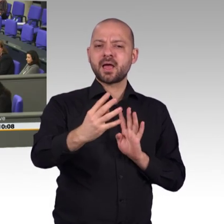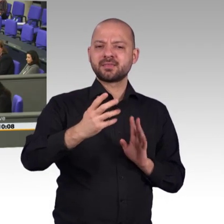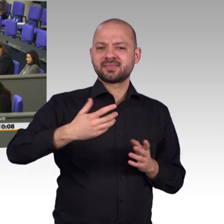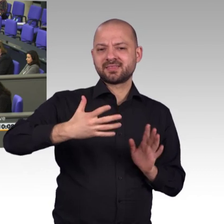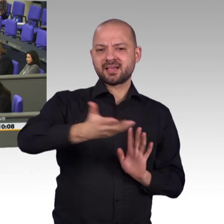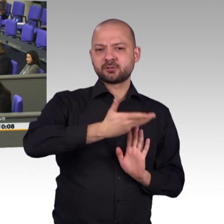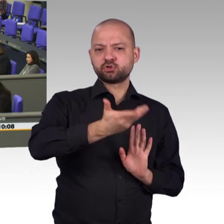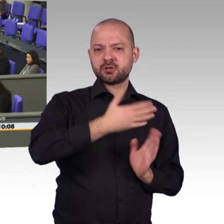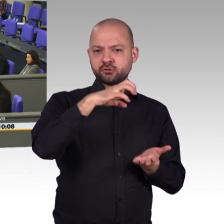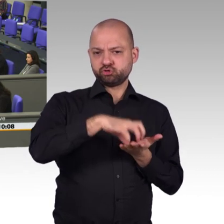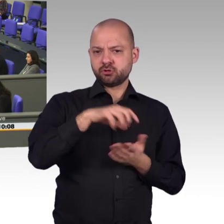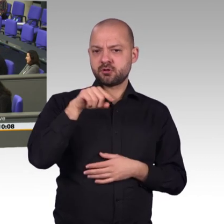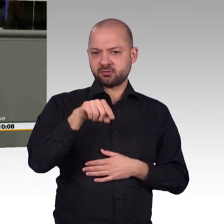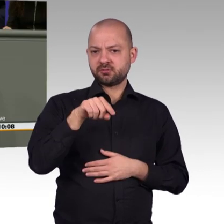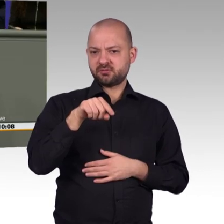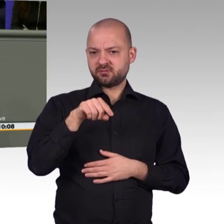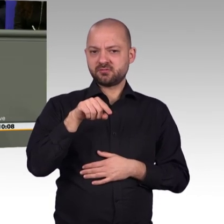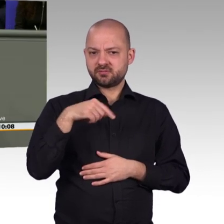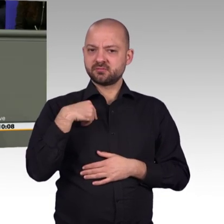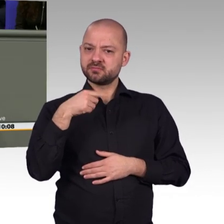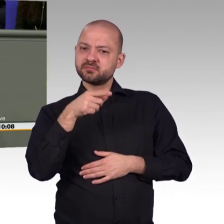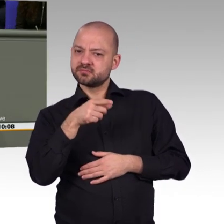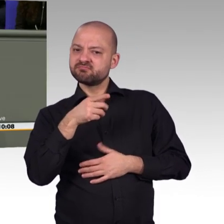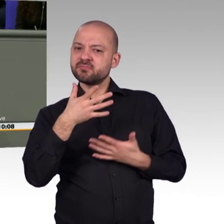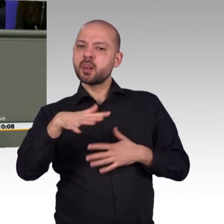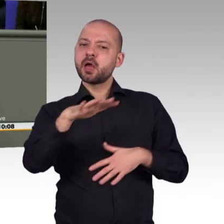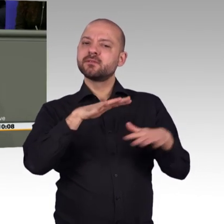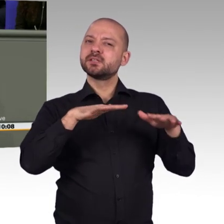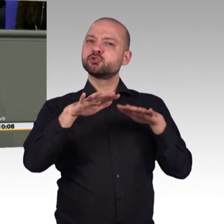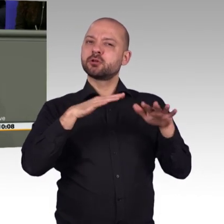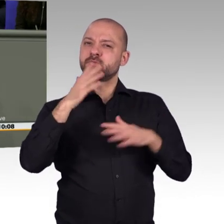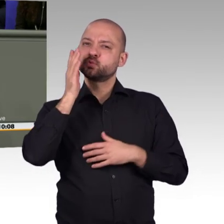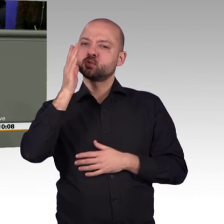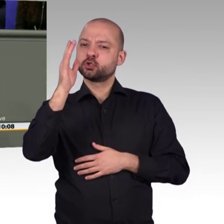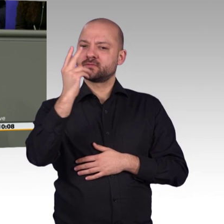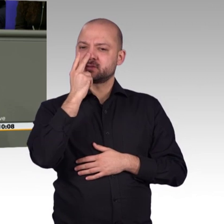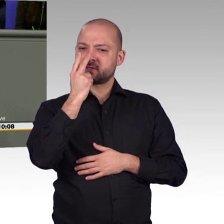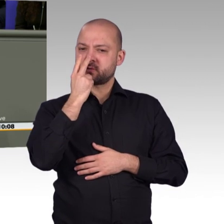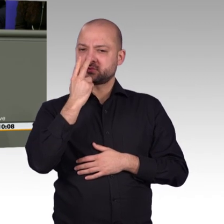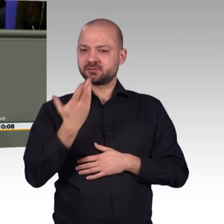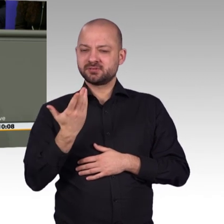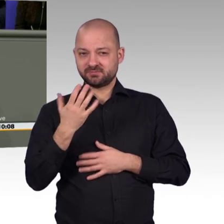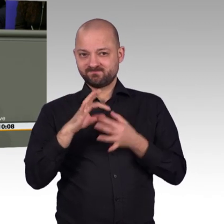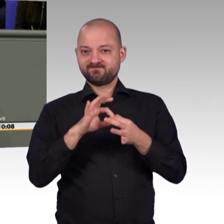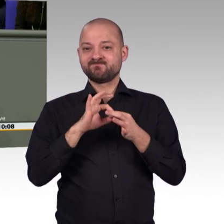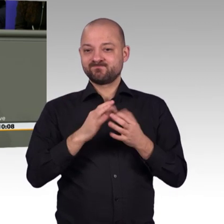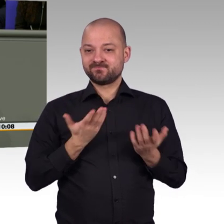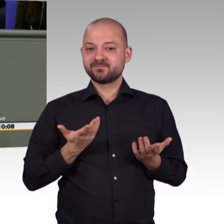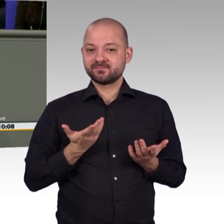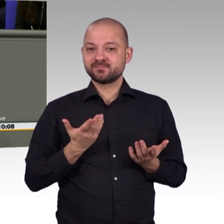ein. Und wie so oft, wenn man in Zukunft Dinge besser machen möchte, muss man, und das ist schon mal ein guter erster